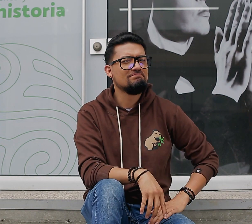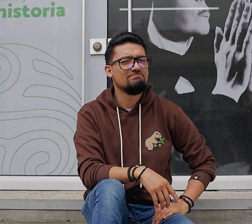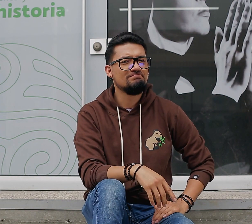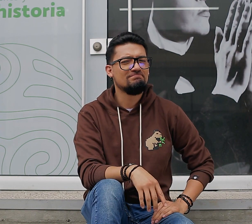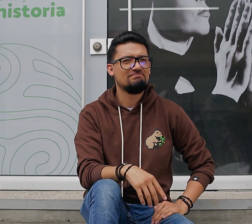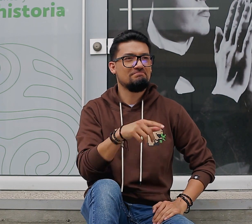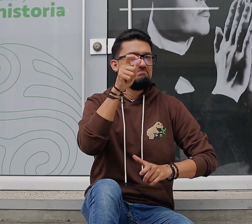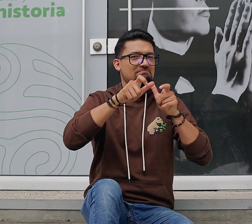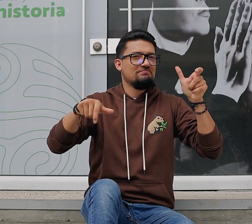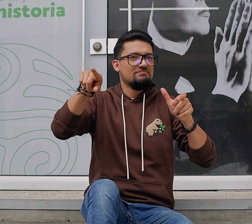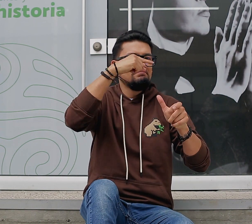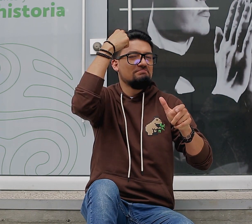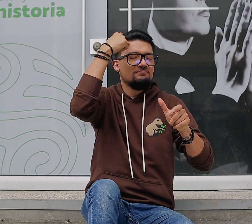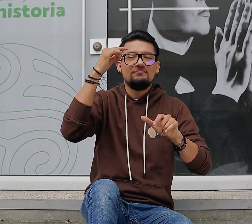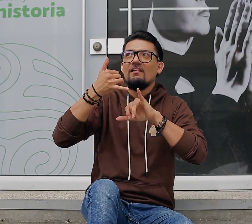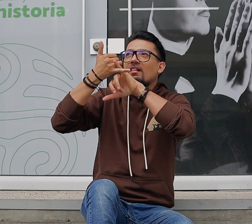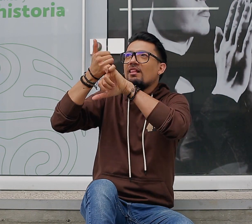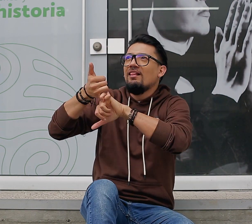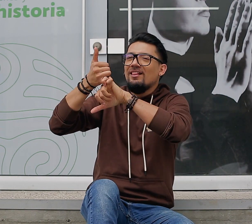Entiendo.